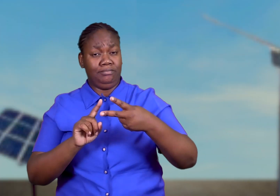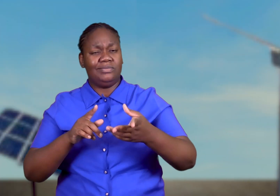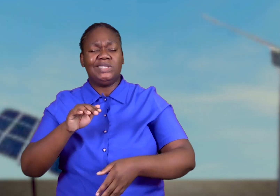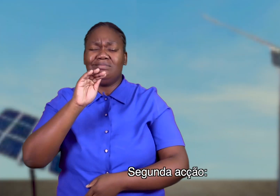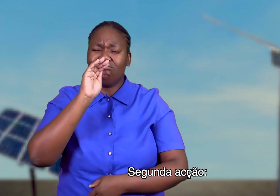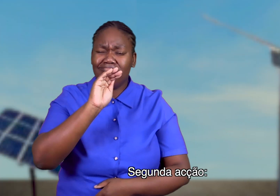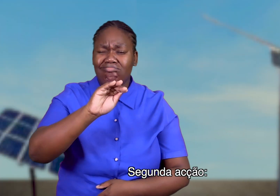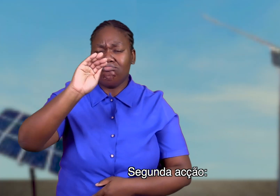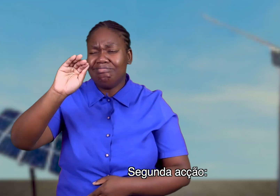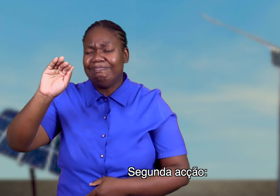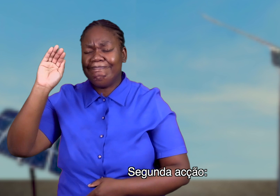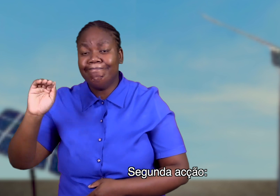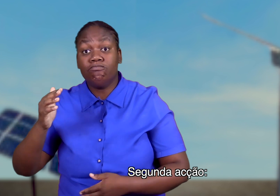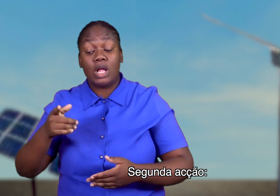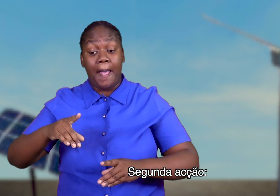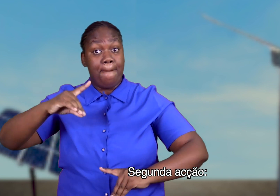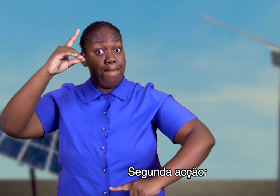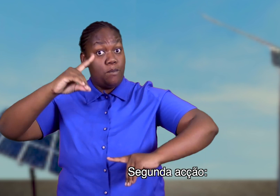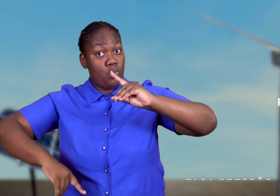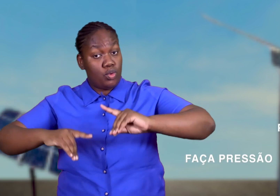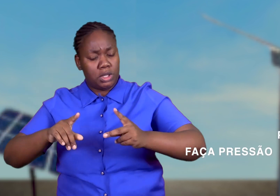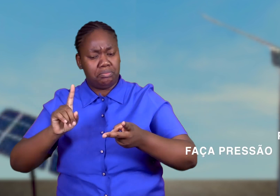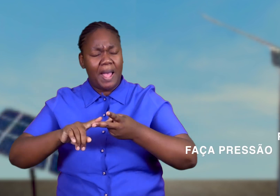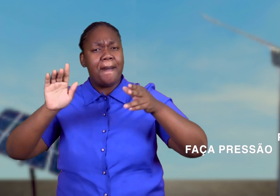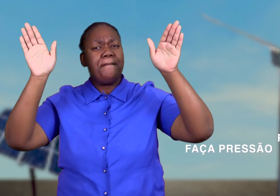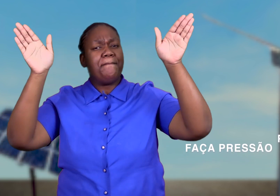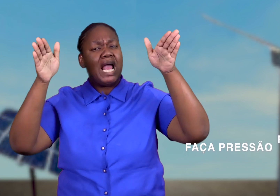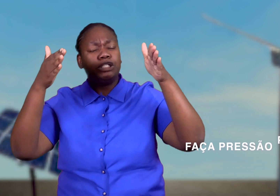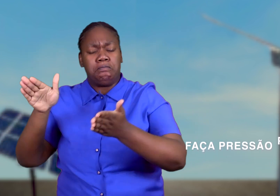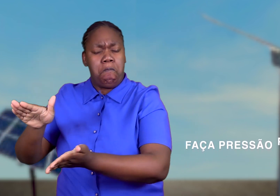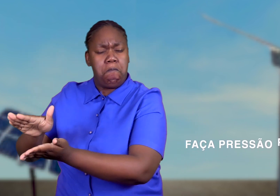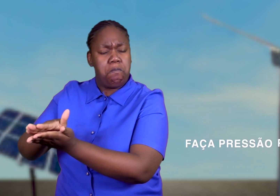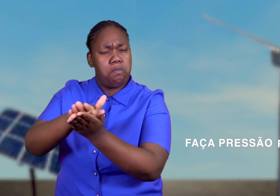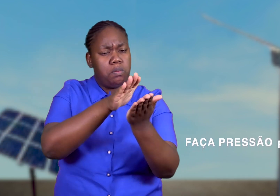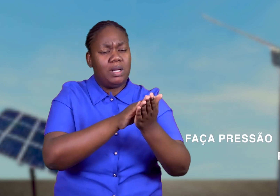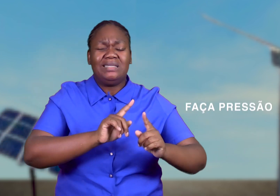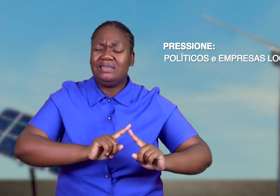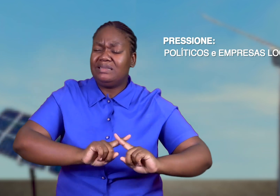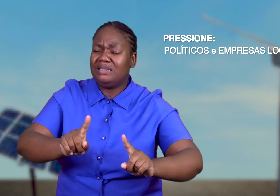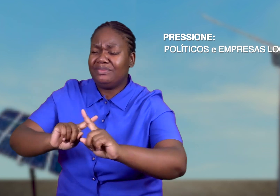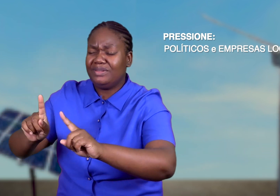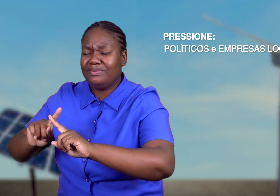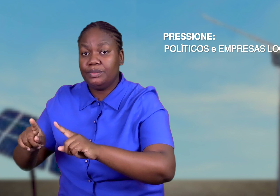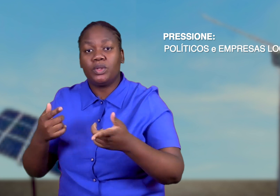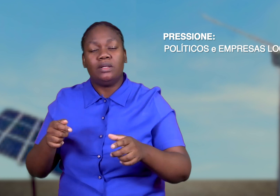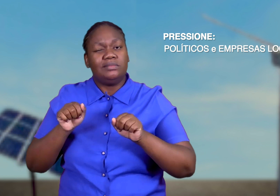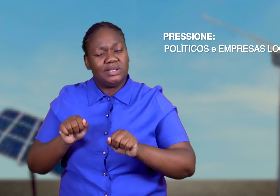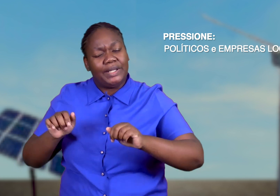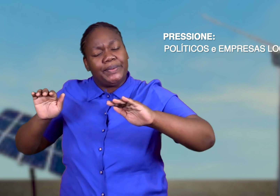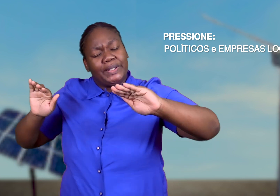Segunda ação Faça pressão política Pressione os políticos e empresas